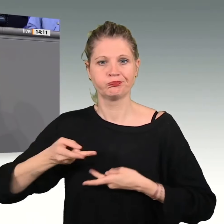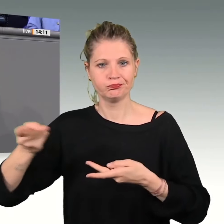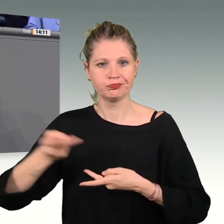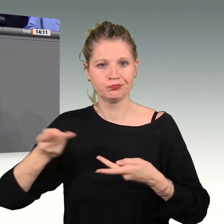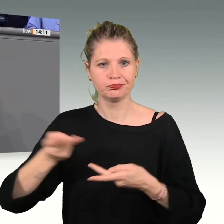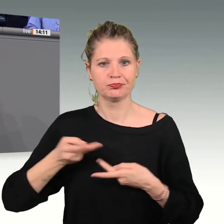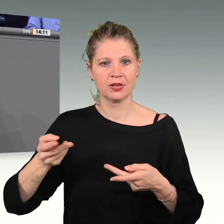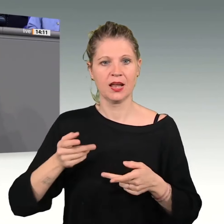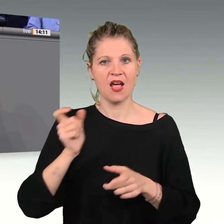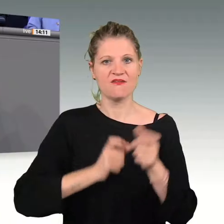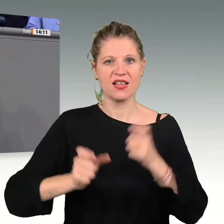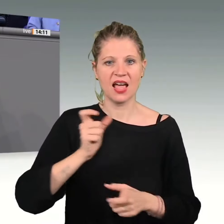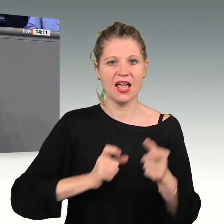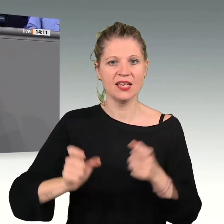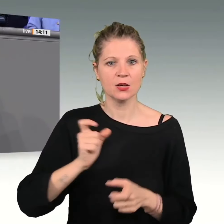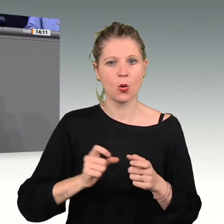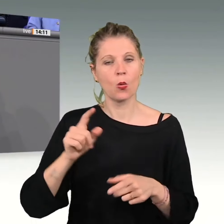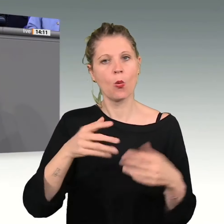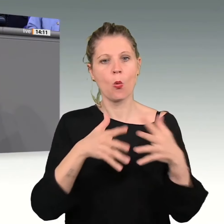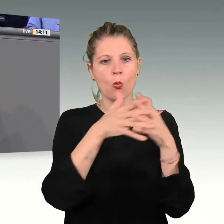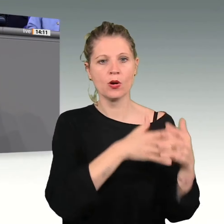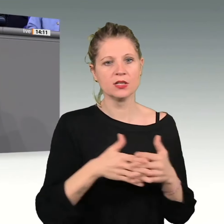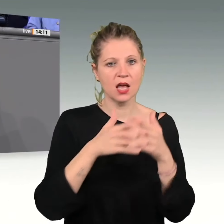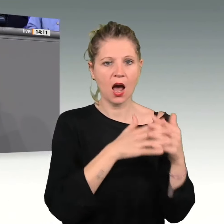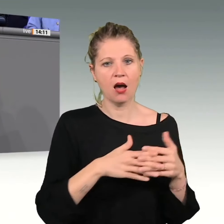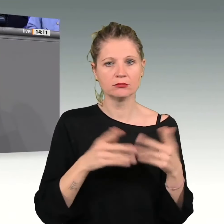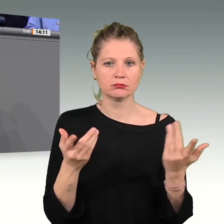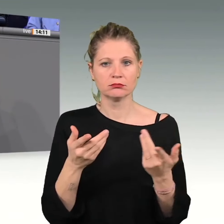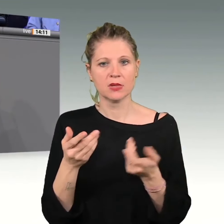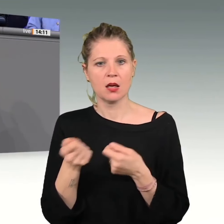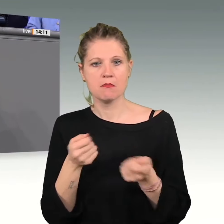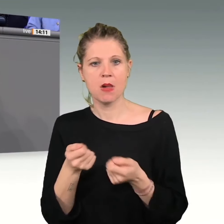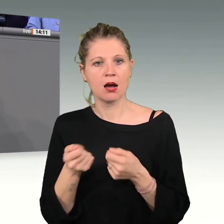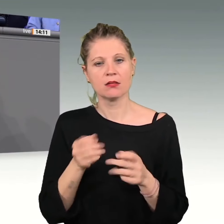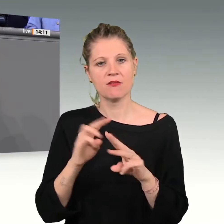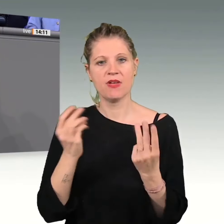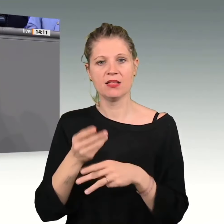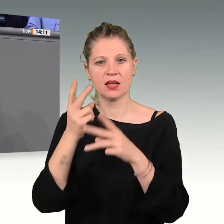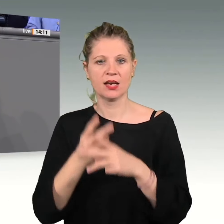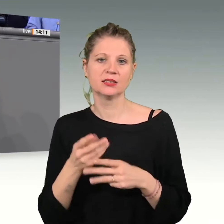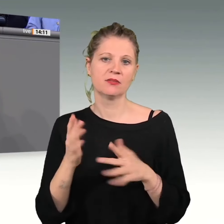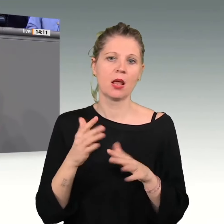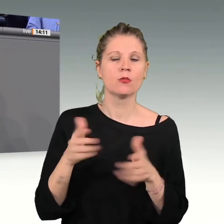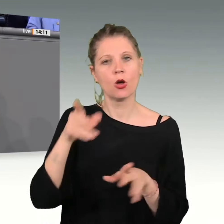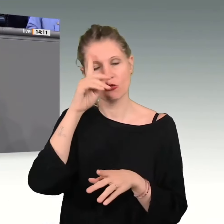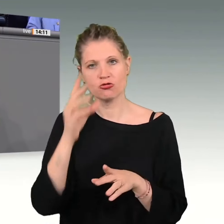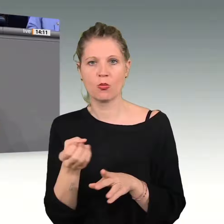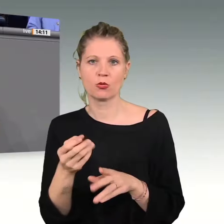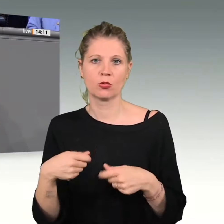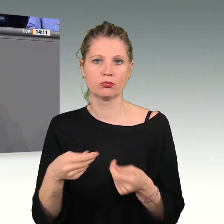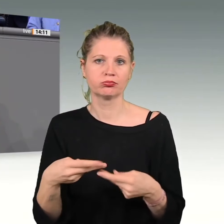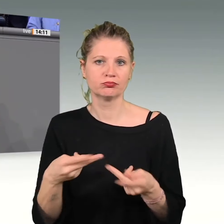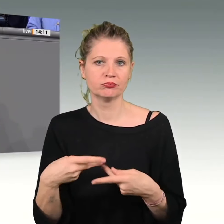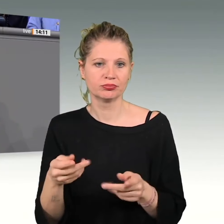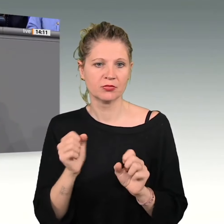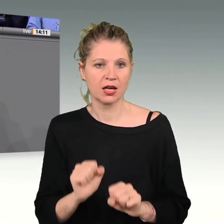öffnet bereitwillig die Märkte für deutsche Produkte. Und die Kosten für Klima und Umwelt werden ignoriert oder externalisiert. Als Unternehmer